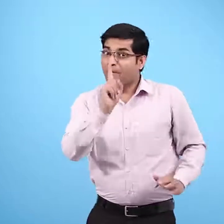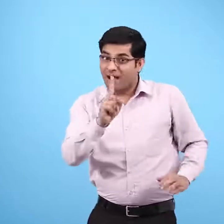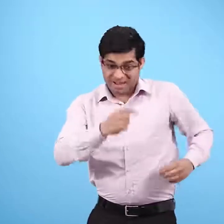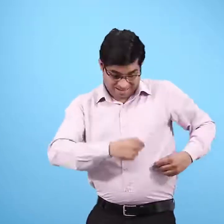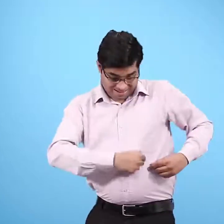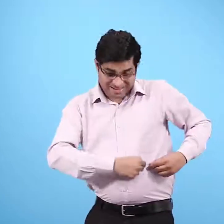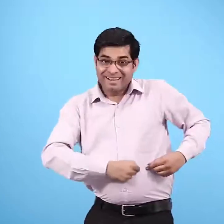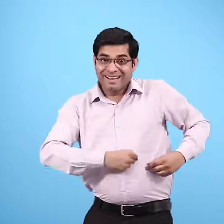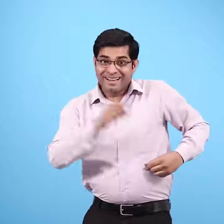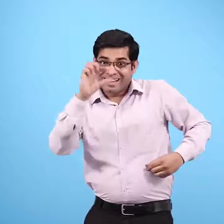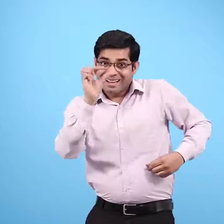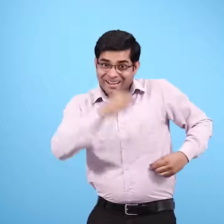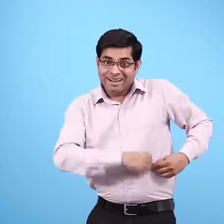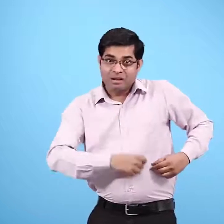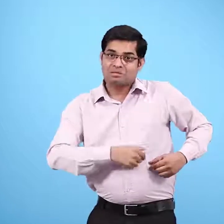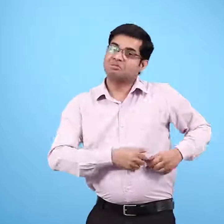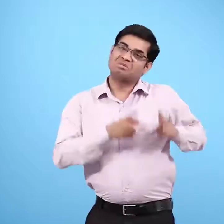पर पेट का छेद नहीं भरा